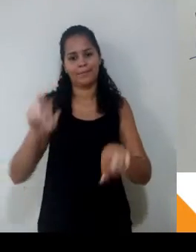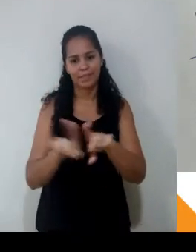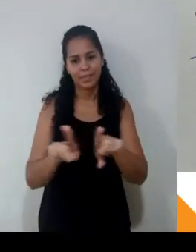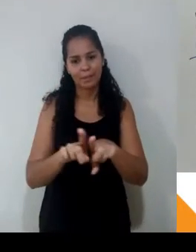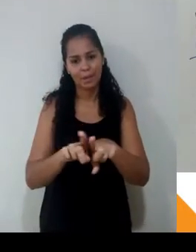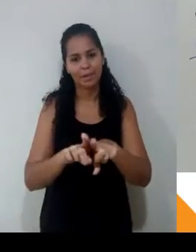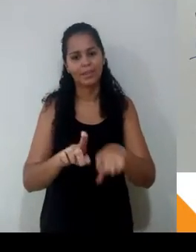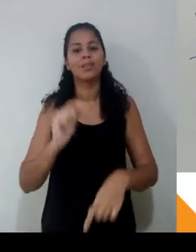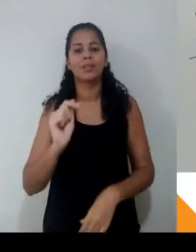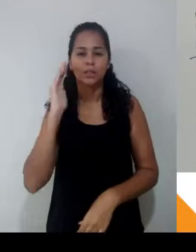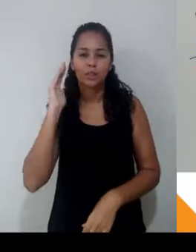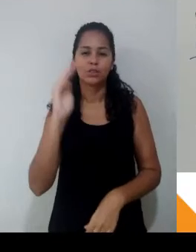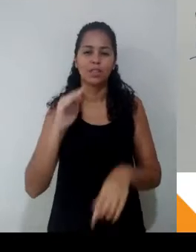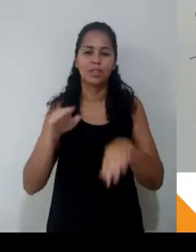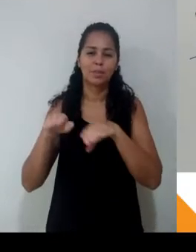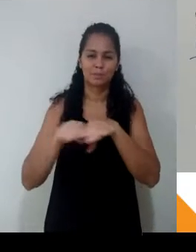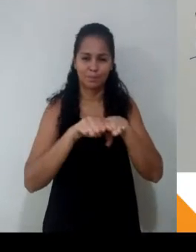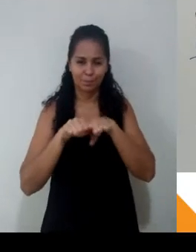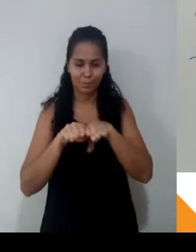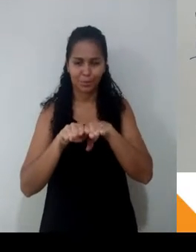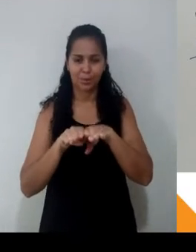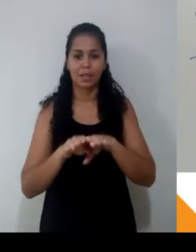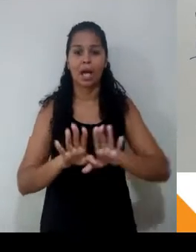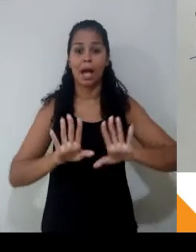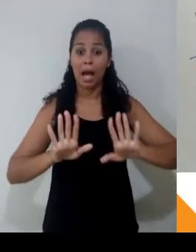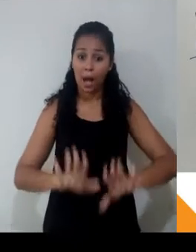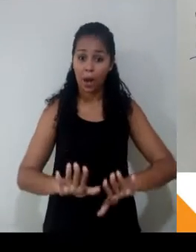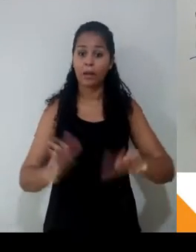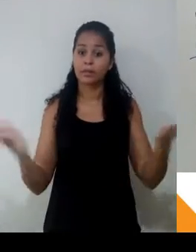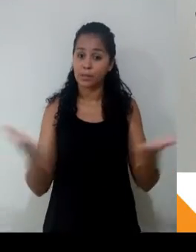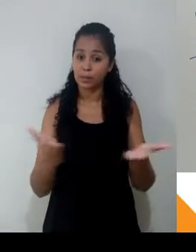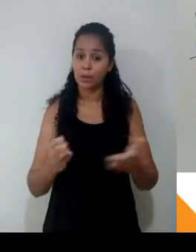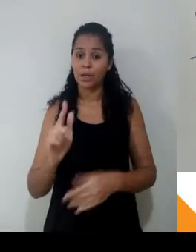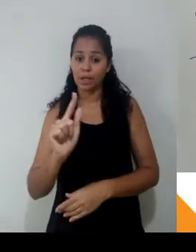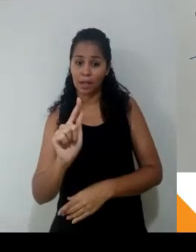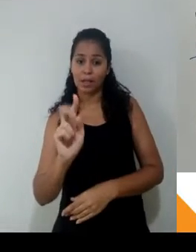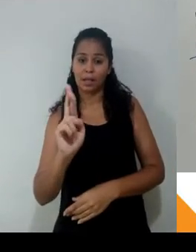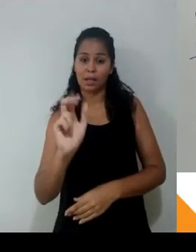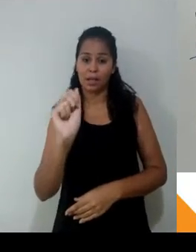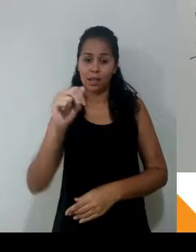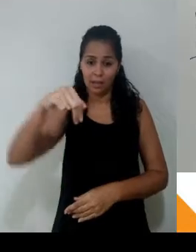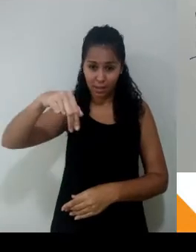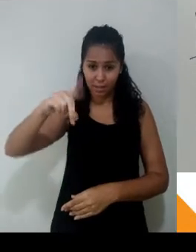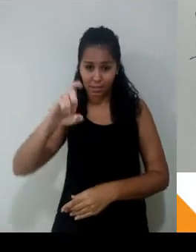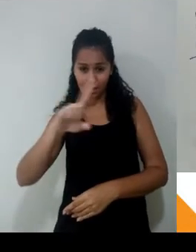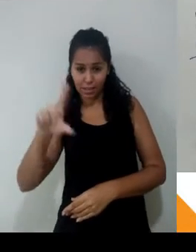diz inversamente proporcional. O padrão é contrário, ou seja, se a gente diminuir o A, o B